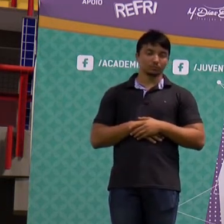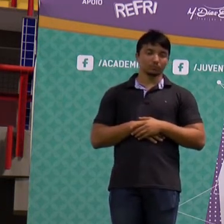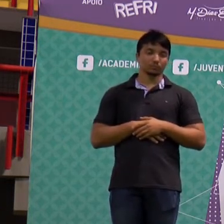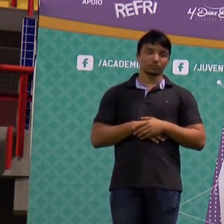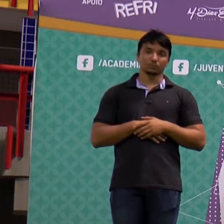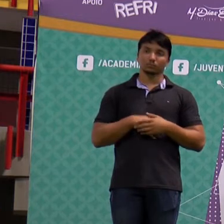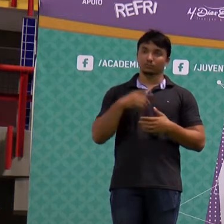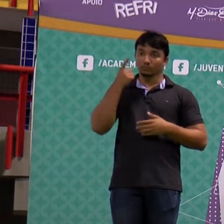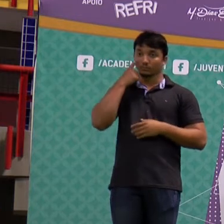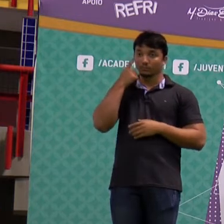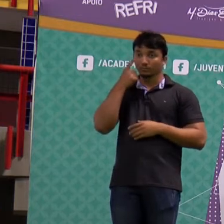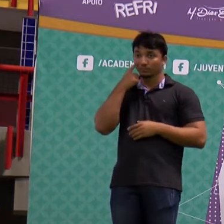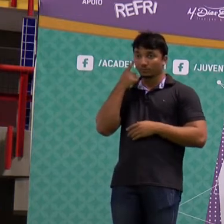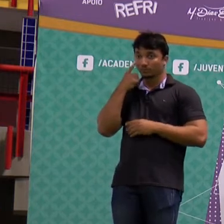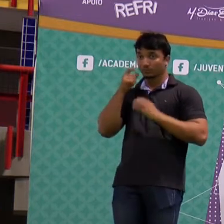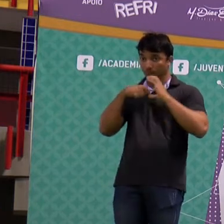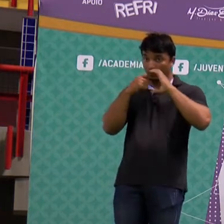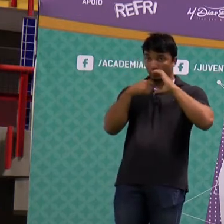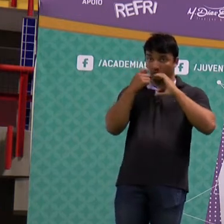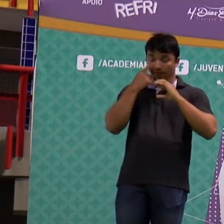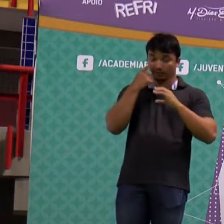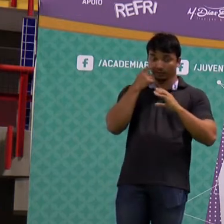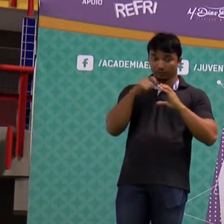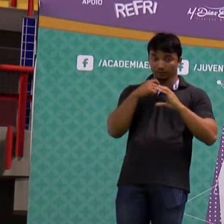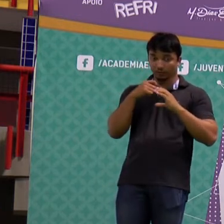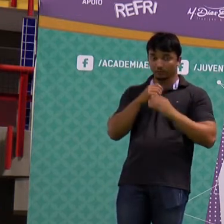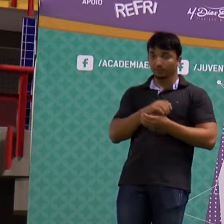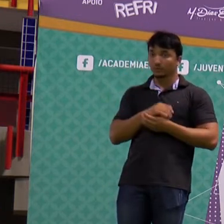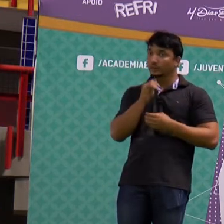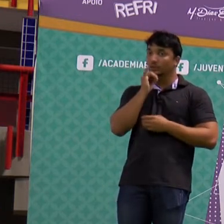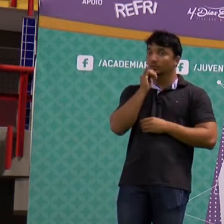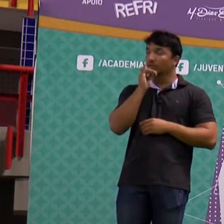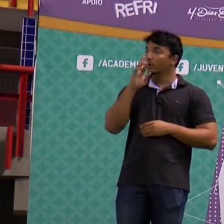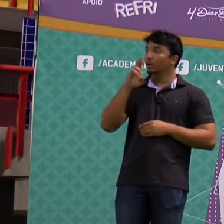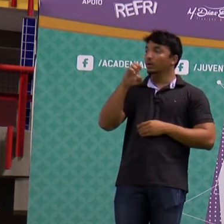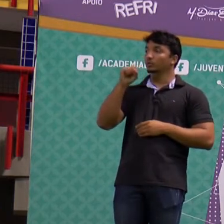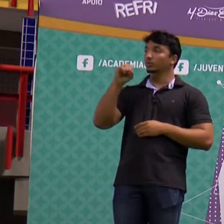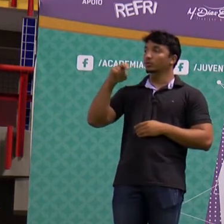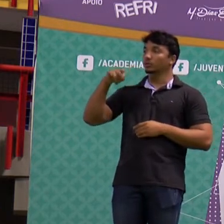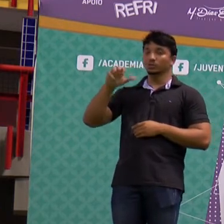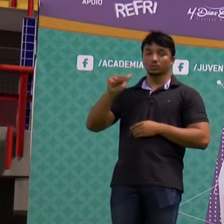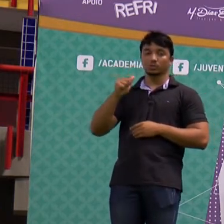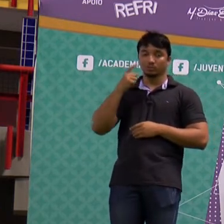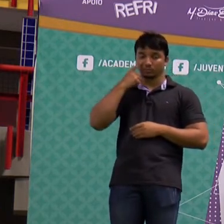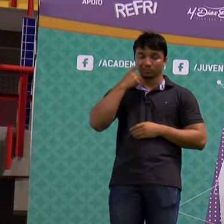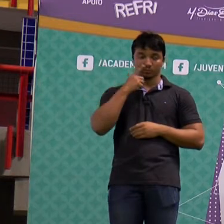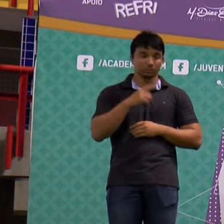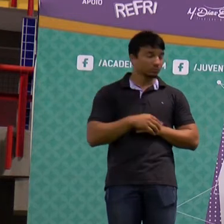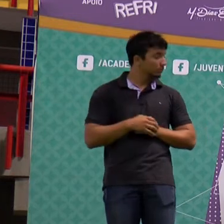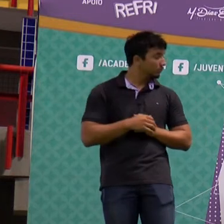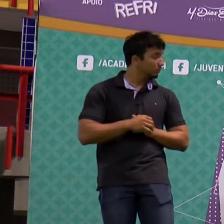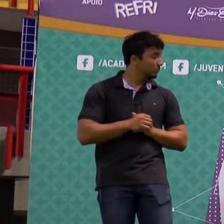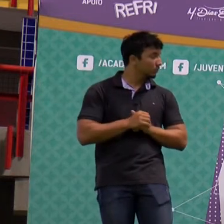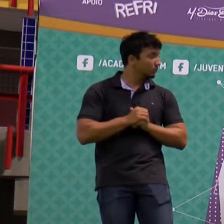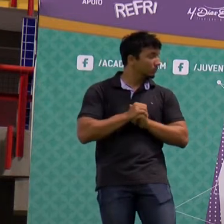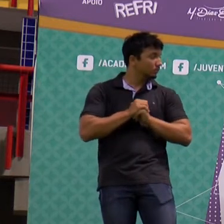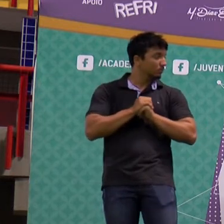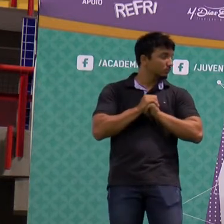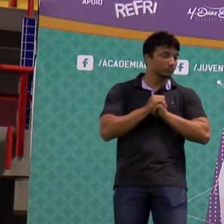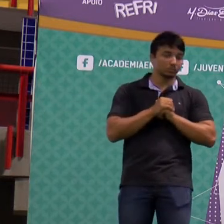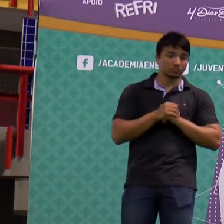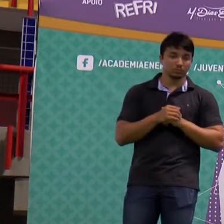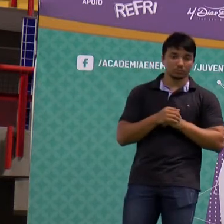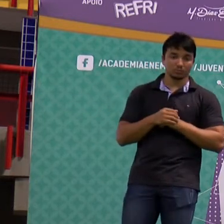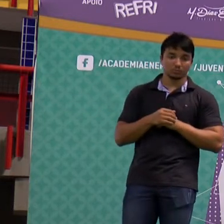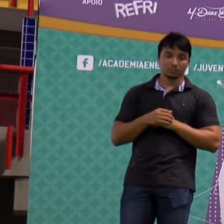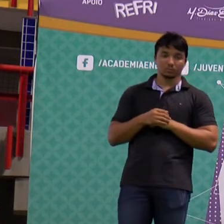Queria que você desse uma olhadinha nesse vídeo, por favor, que ele está exemplificando a ressonância. O que isso? O